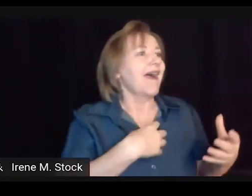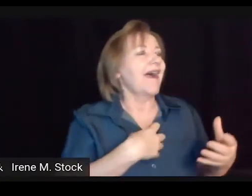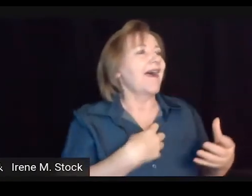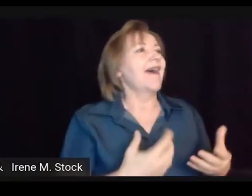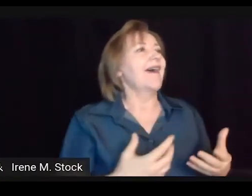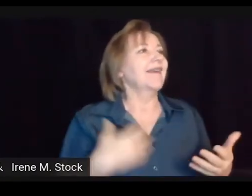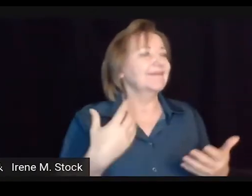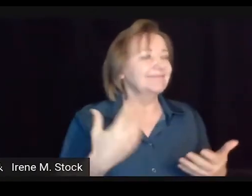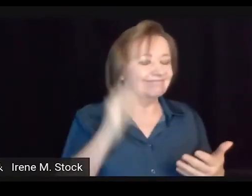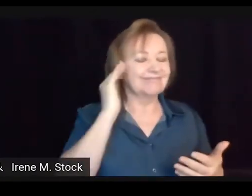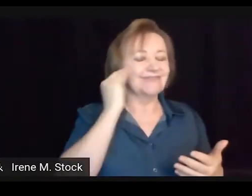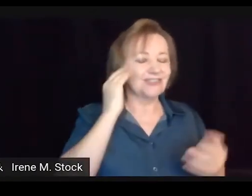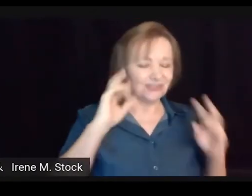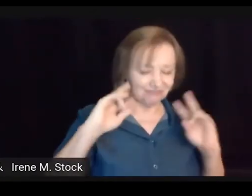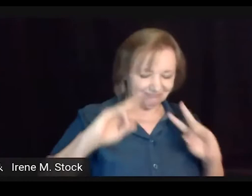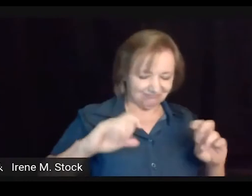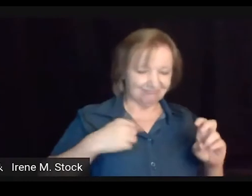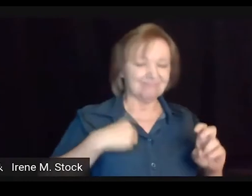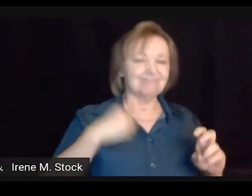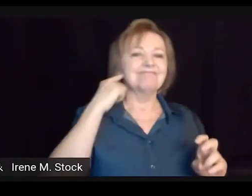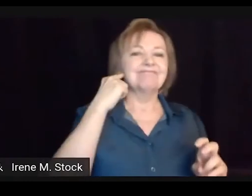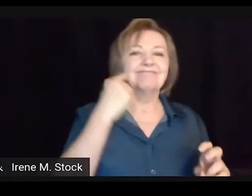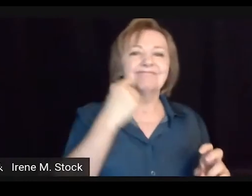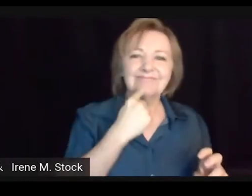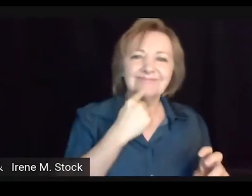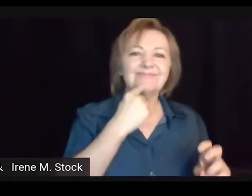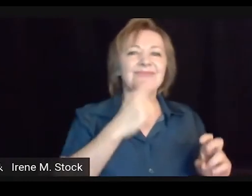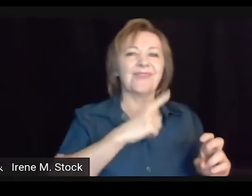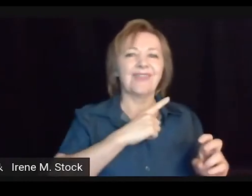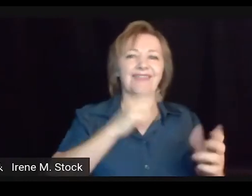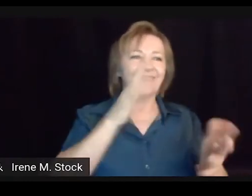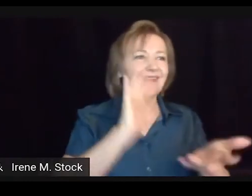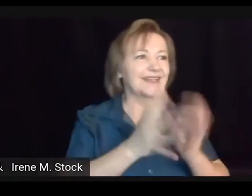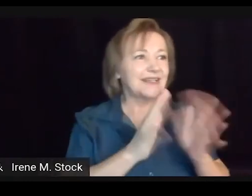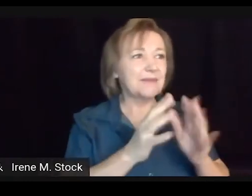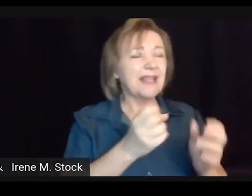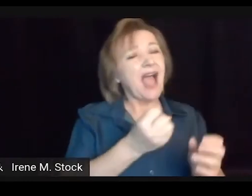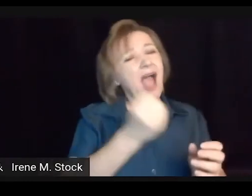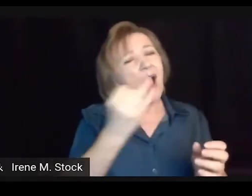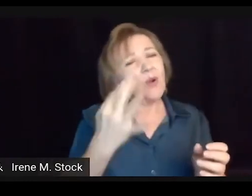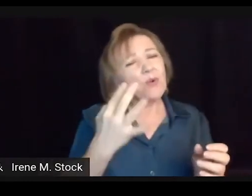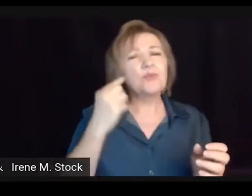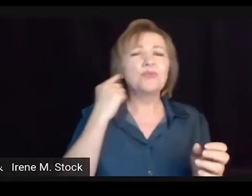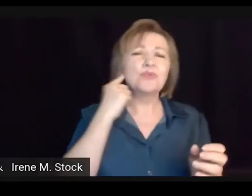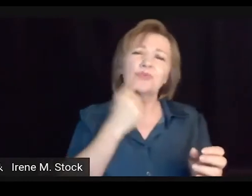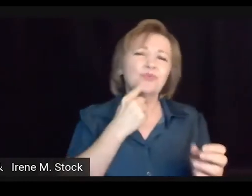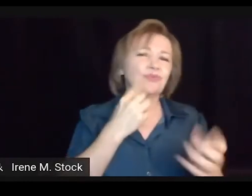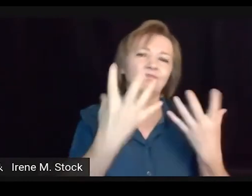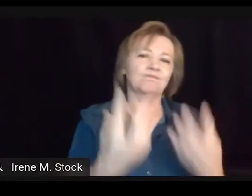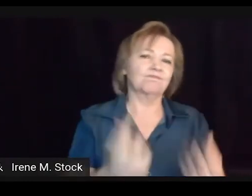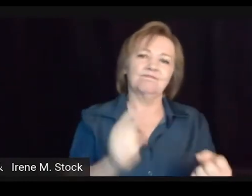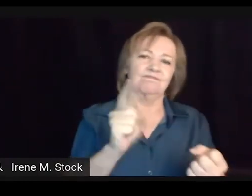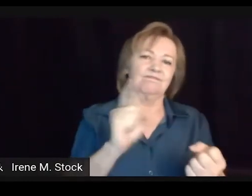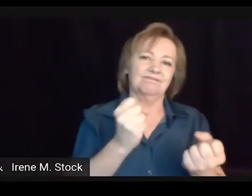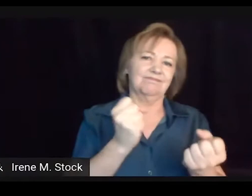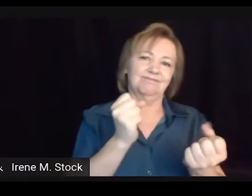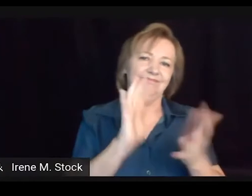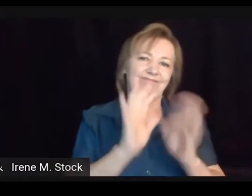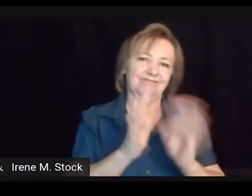ouvintes, as angústias, né, pela questão das barreiras que existem na comunicação, que às vezes, né,